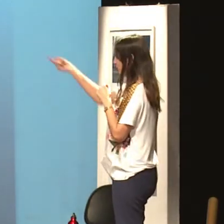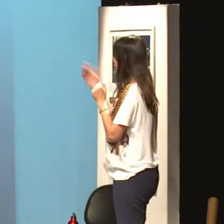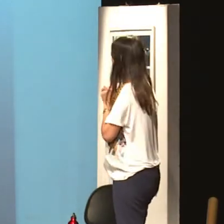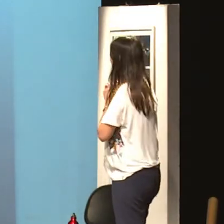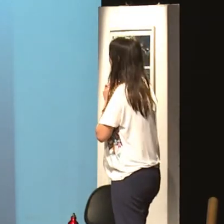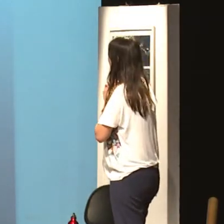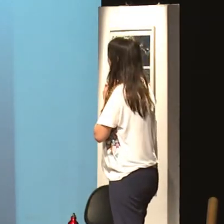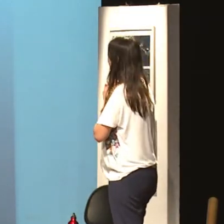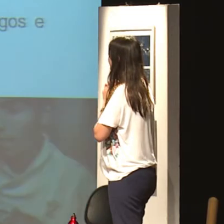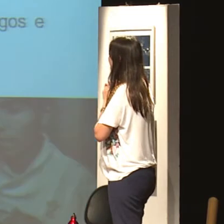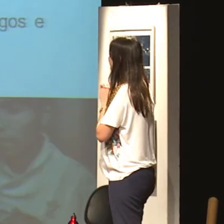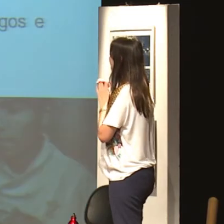Quem é o perfil do agressor?